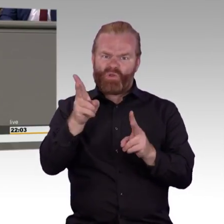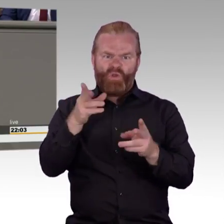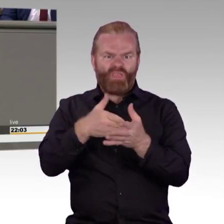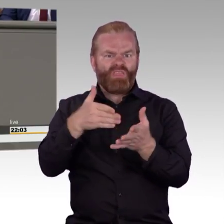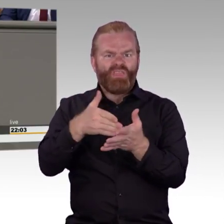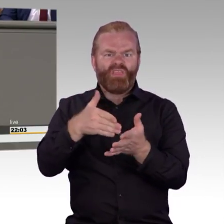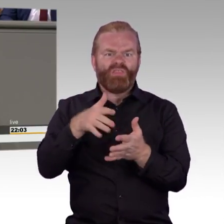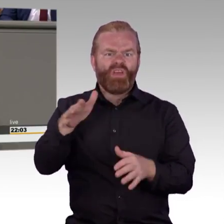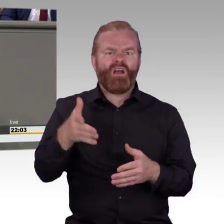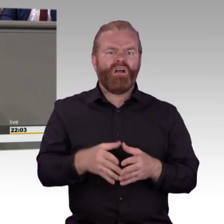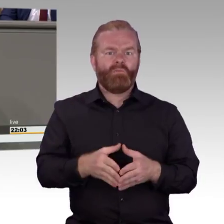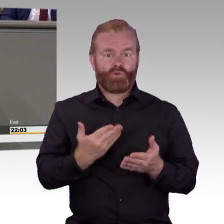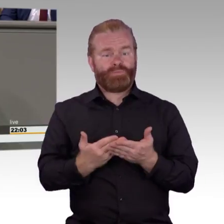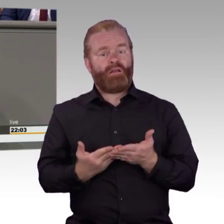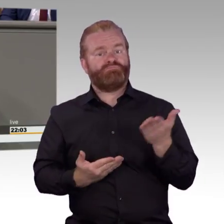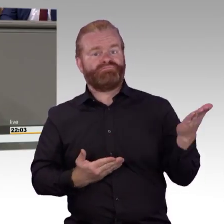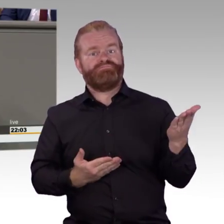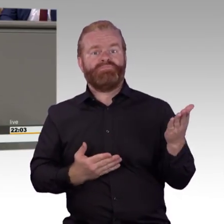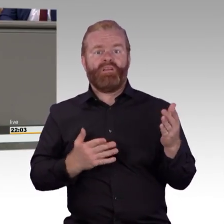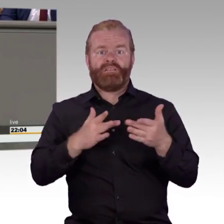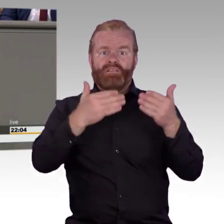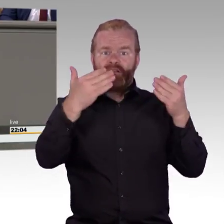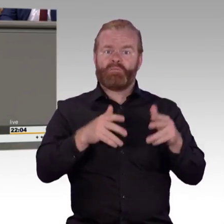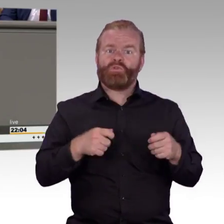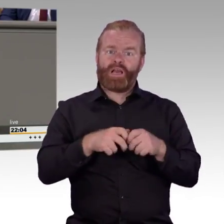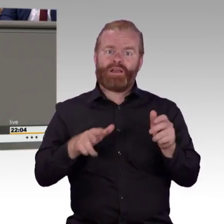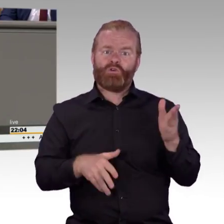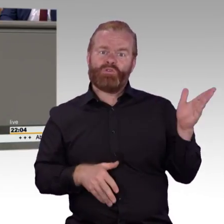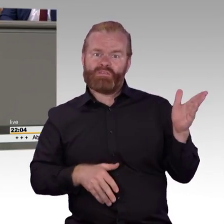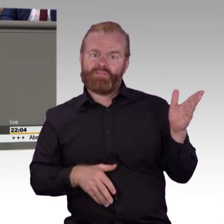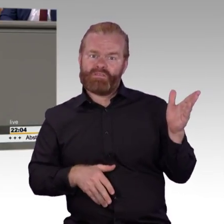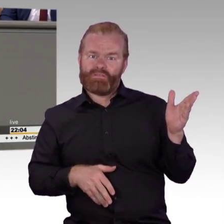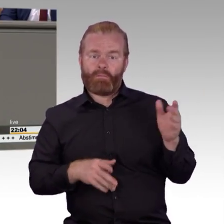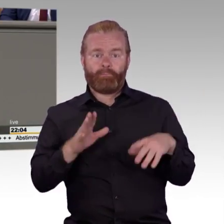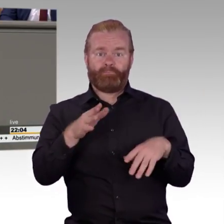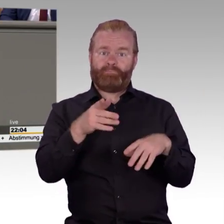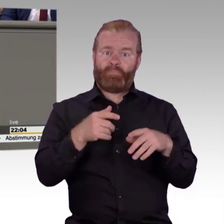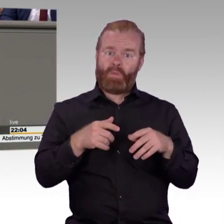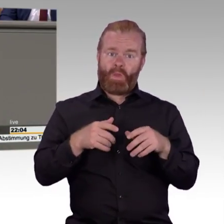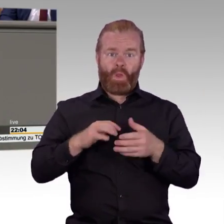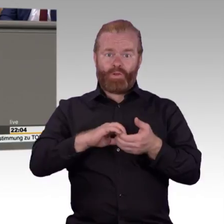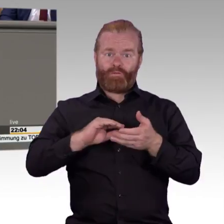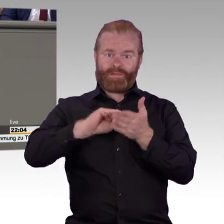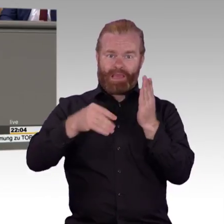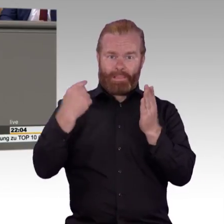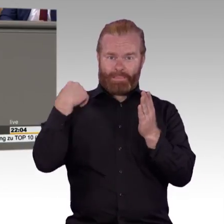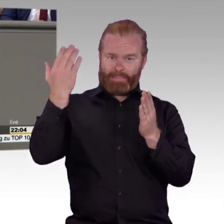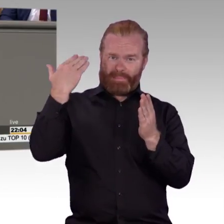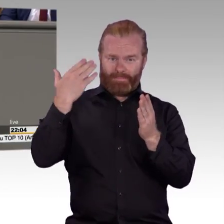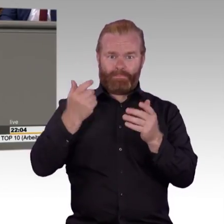Koalitionsvertrag. Und erst Tage, Wochen später ist dann eine barrierefreie PDF ins Internet gestellt worden.